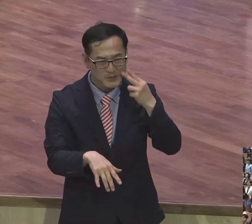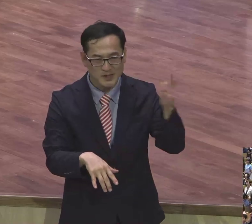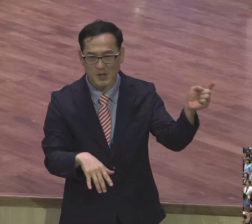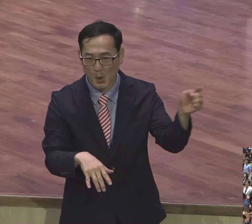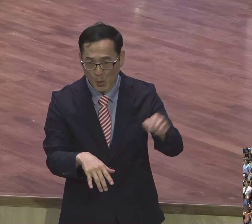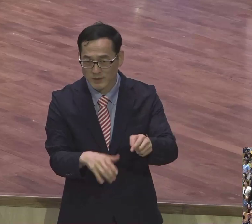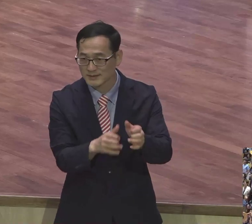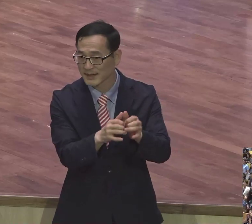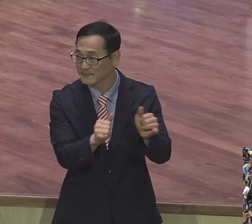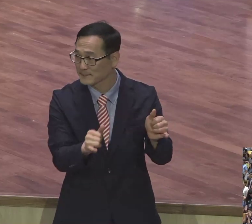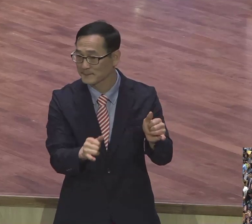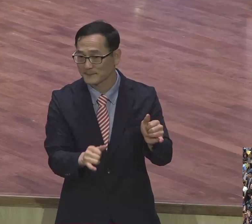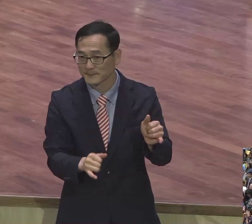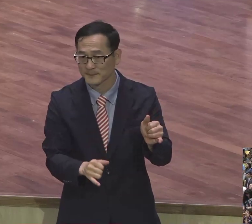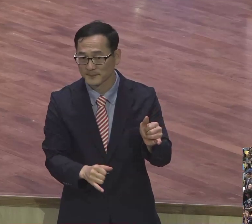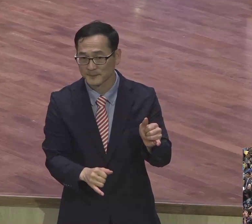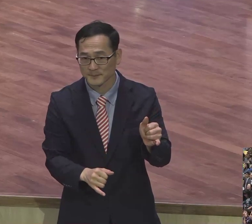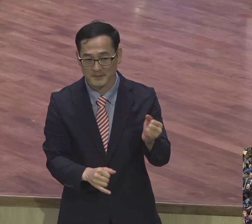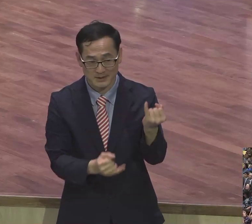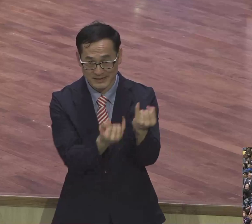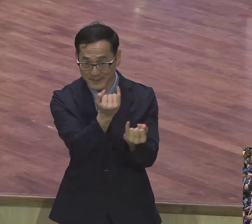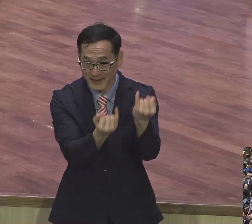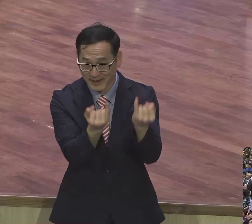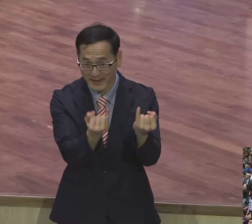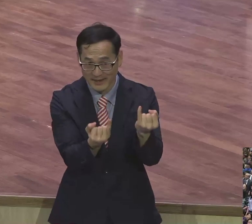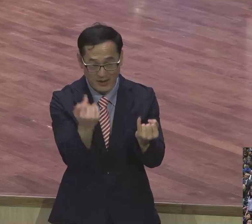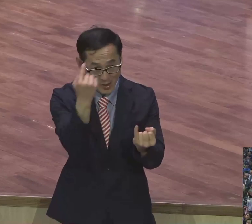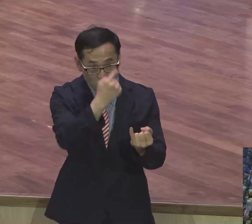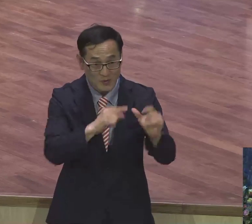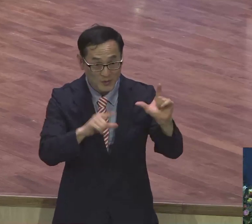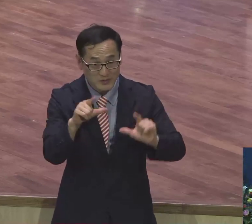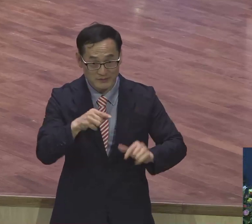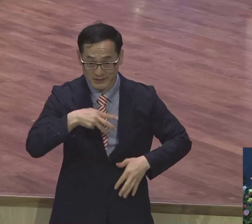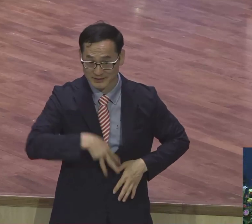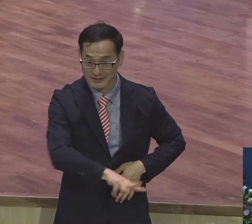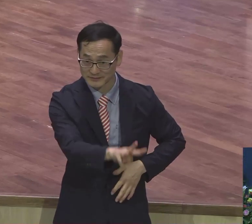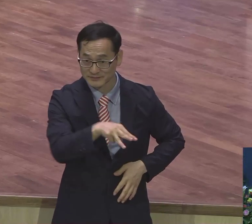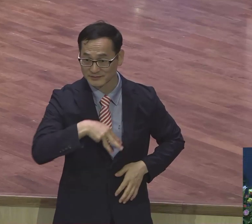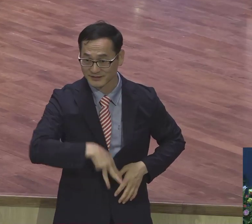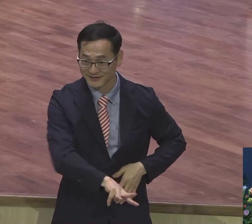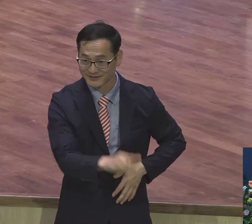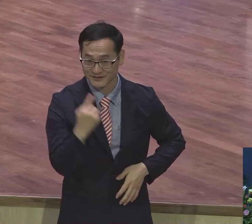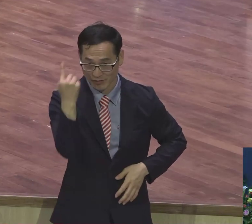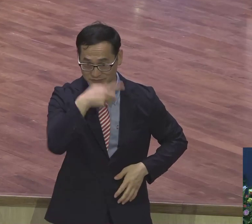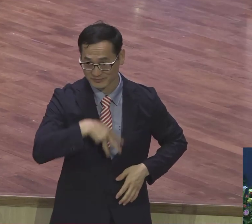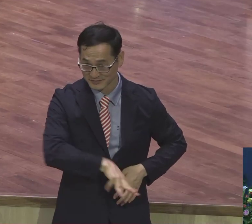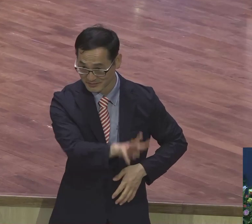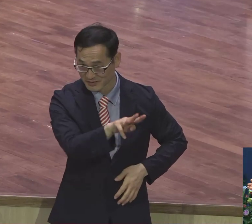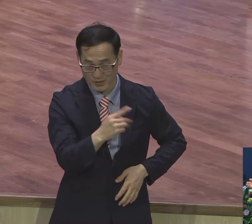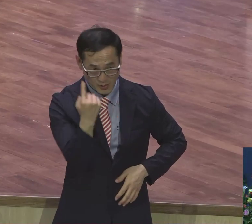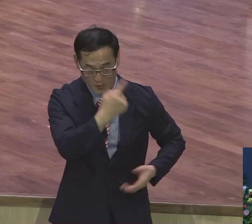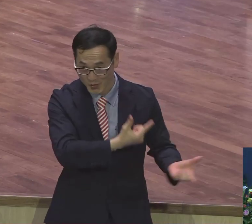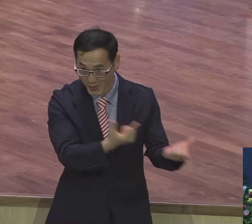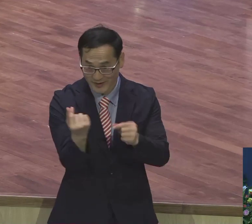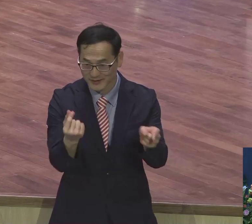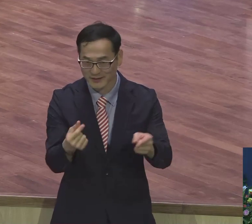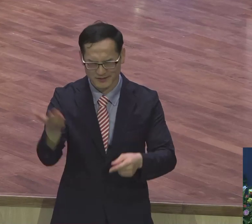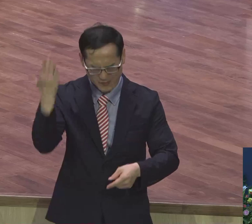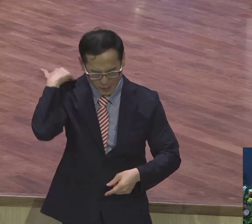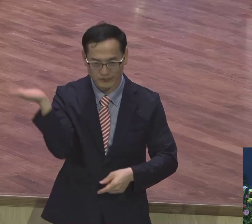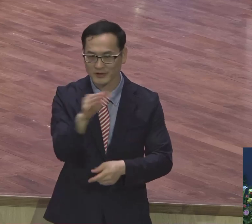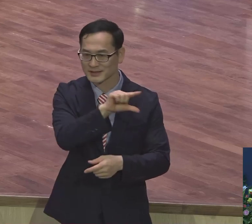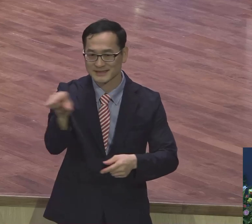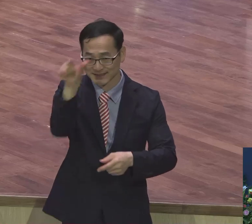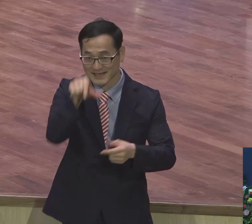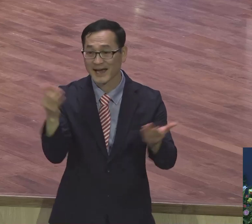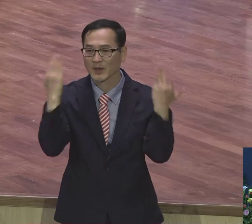온 세 자매가 똑같이 생겼죠. 세상동이에요. 세상동이에요. 오래전부터 신학교 다니고 있고 훈련